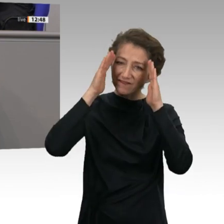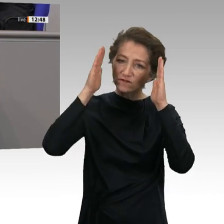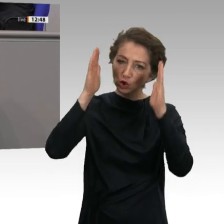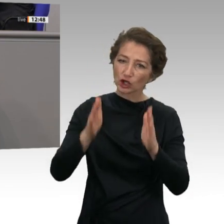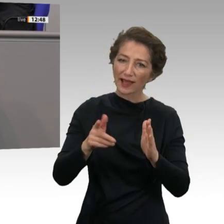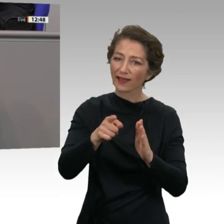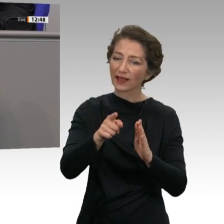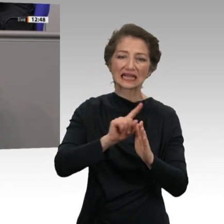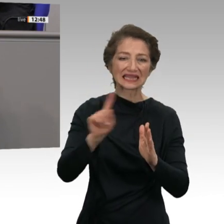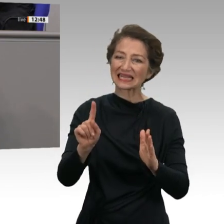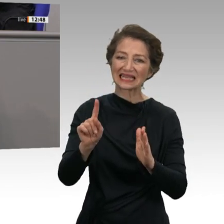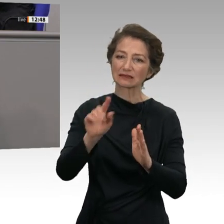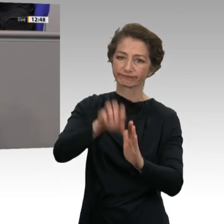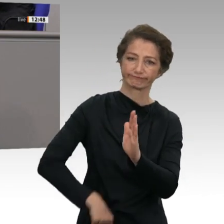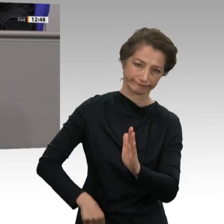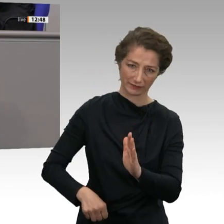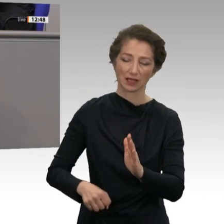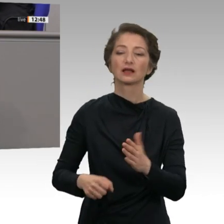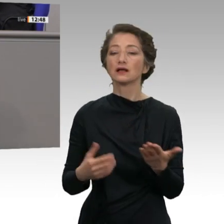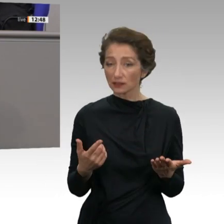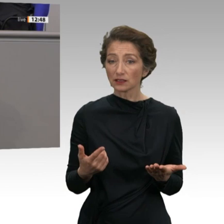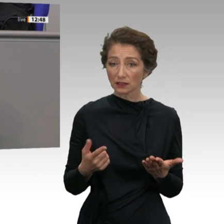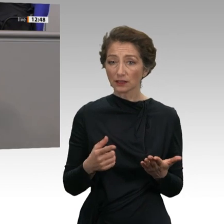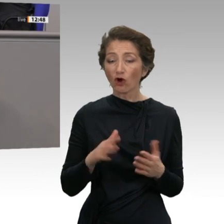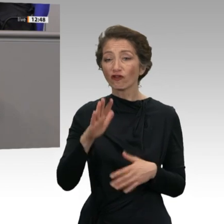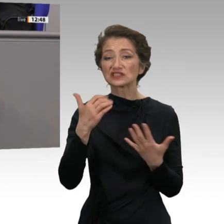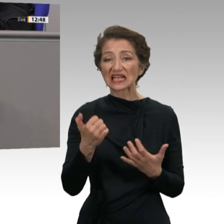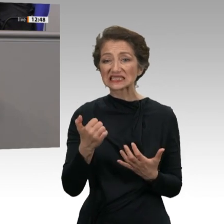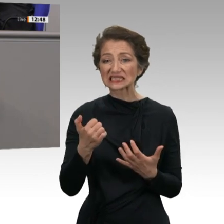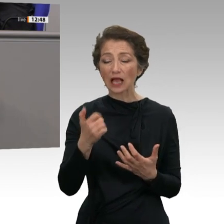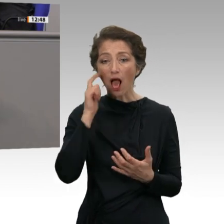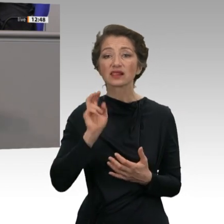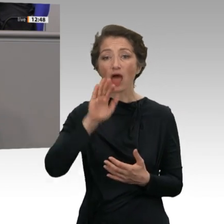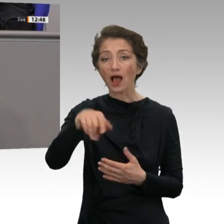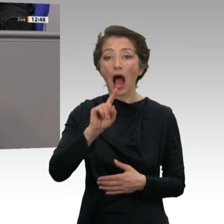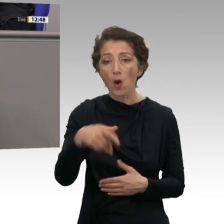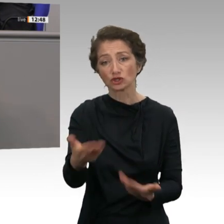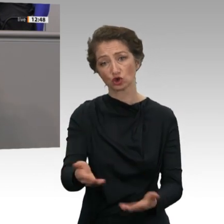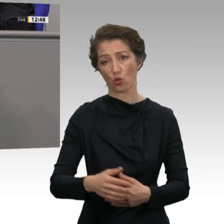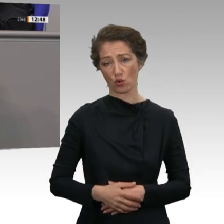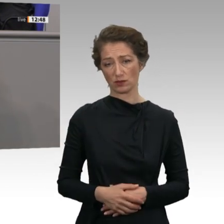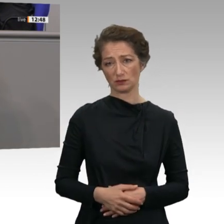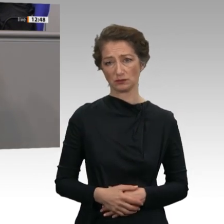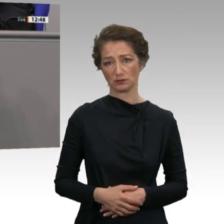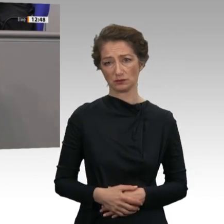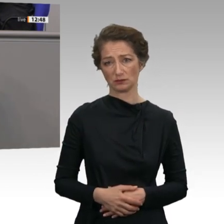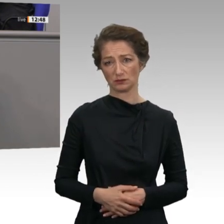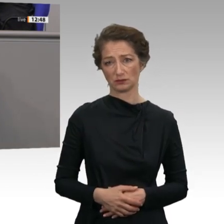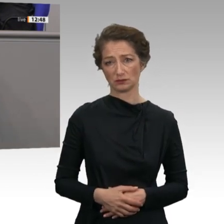Das muss auch für alle Menschen nach ihrem 65. Geburtstag und für Menschen mit Erwerbsminderungen gelten. Meine